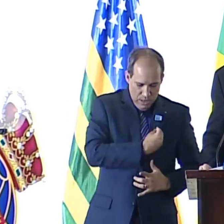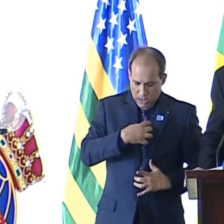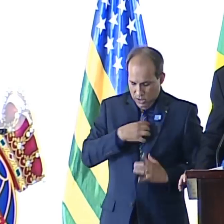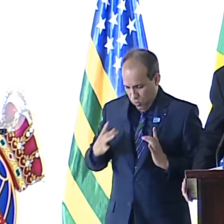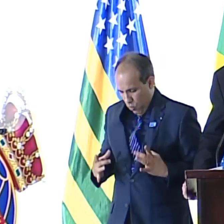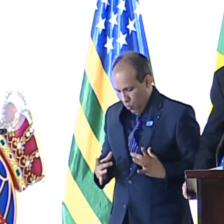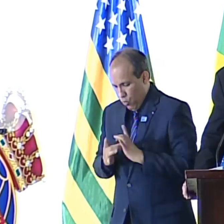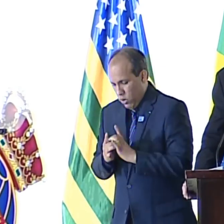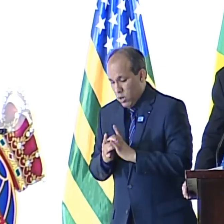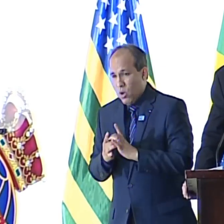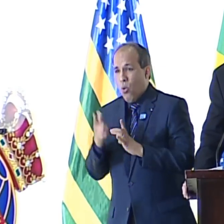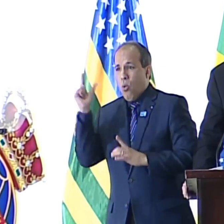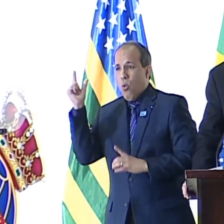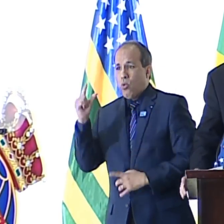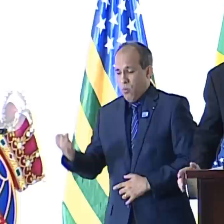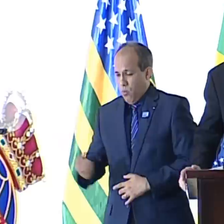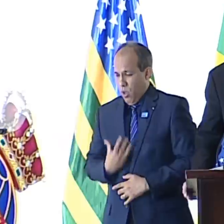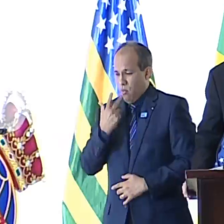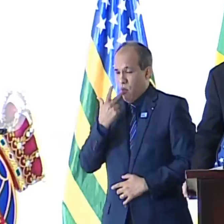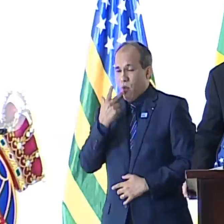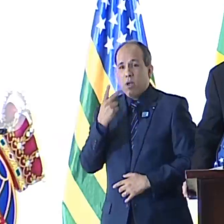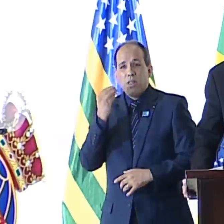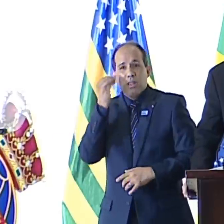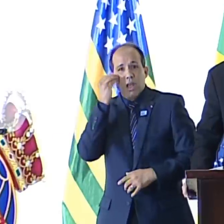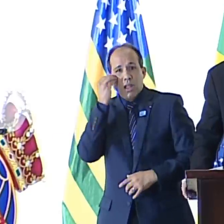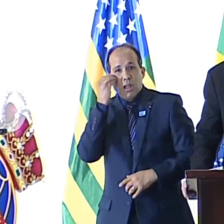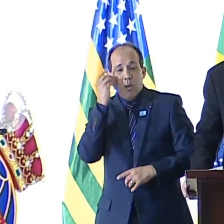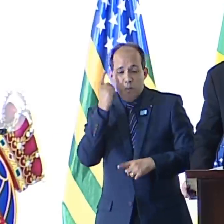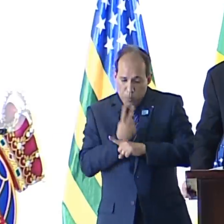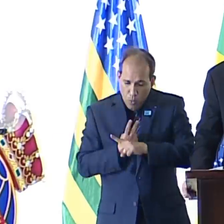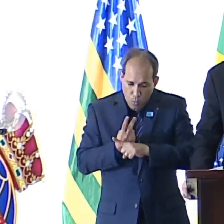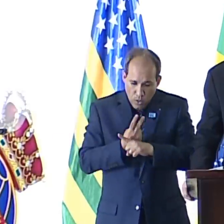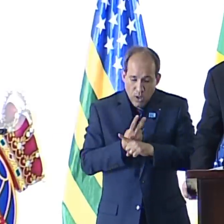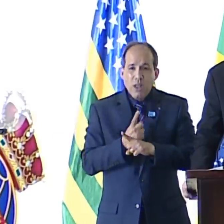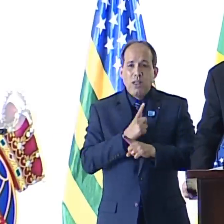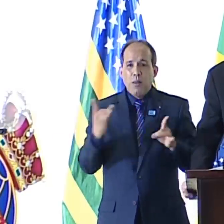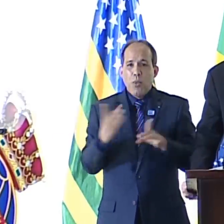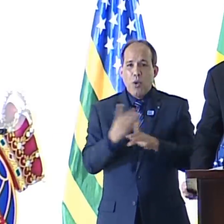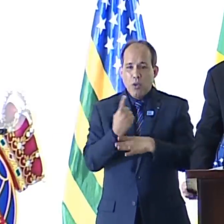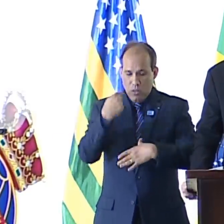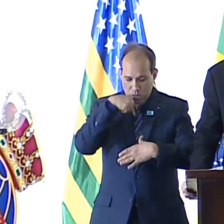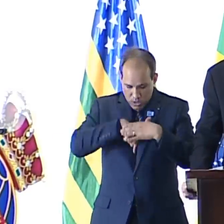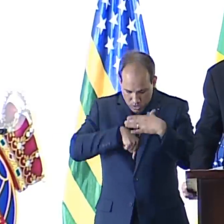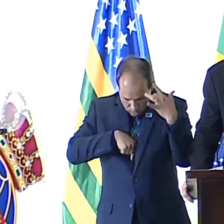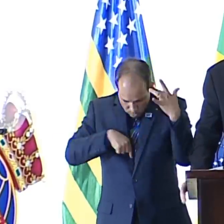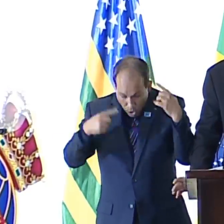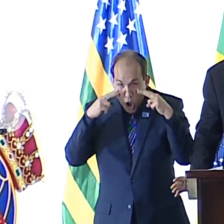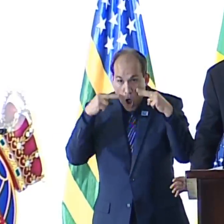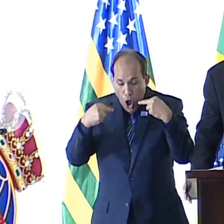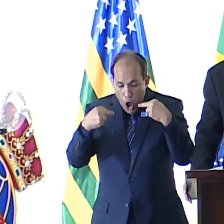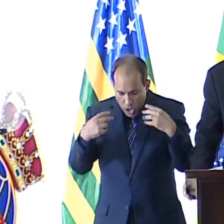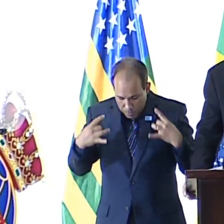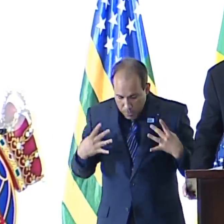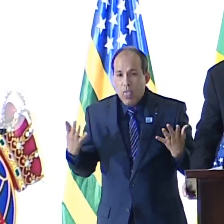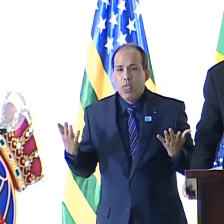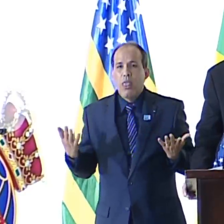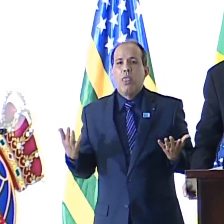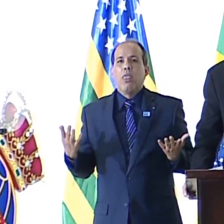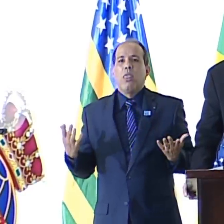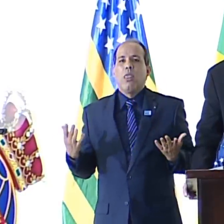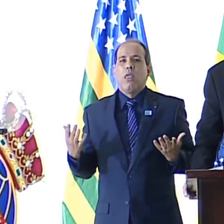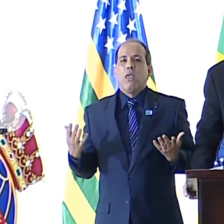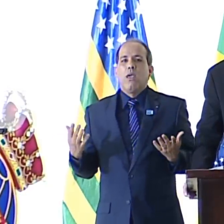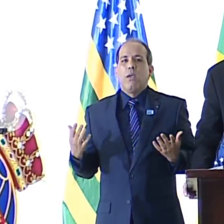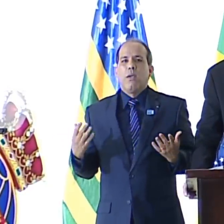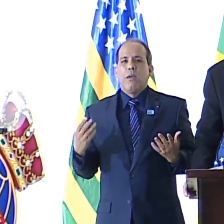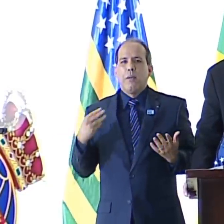dito por outro poeta, aquilo que procuras está guardado no fundo de tua procura. Ideologia, para Marx e Engels,